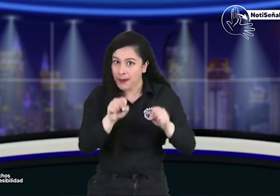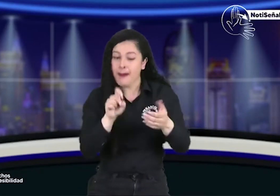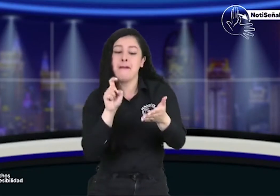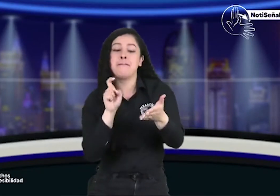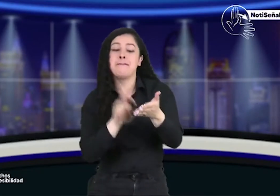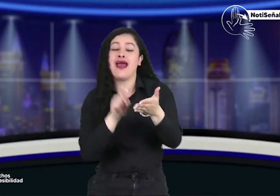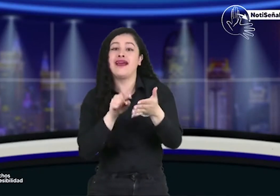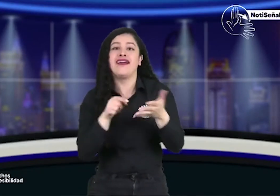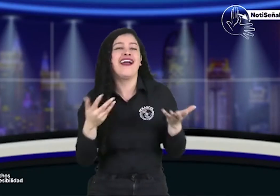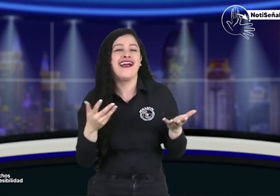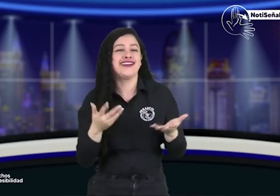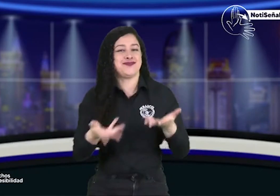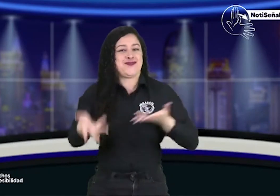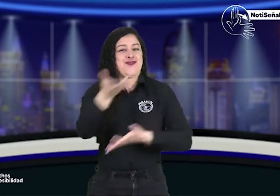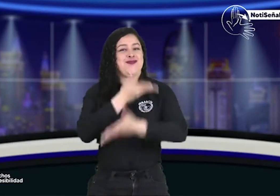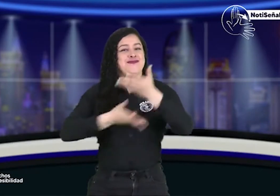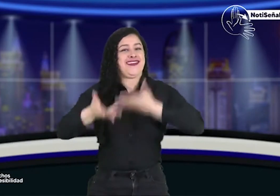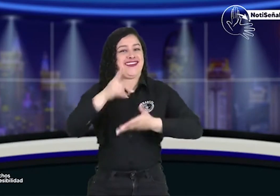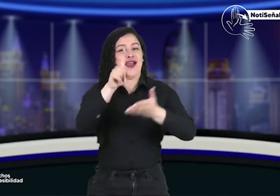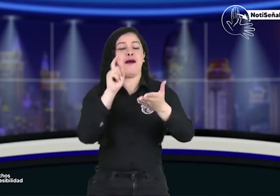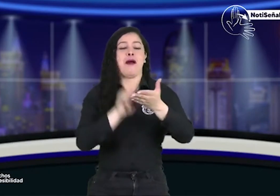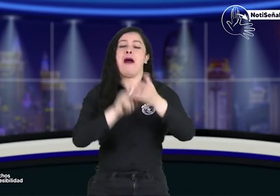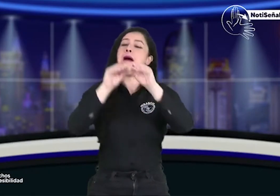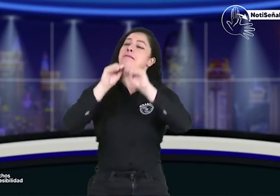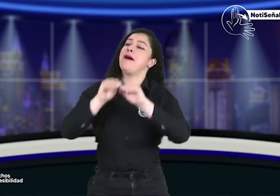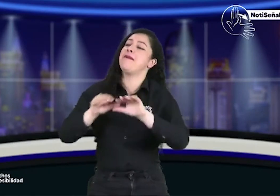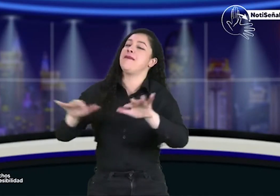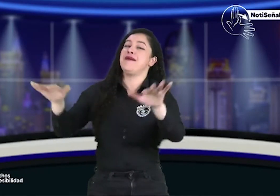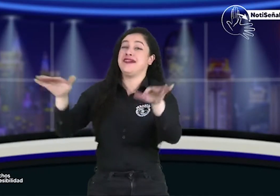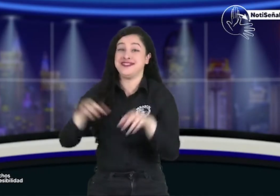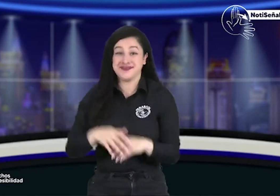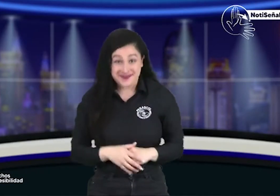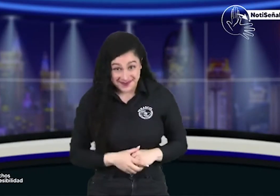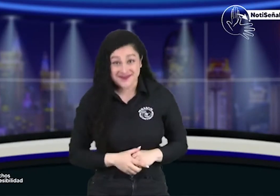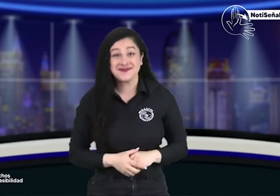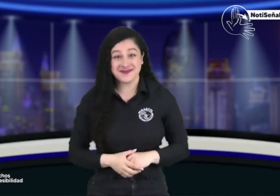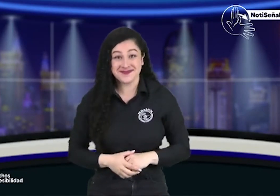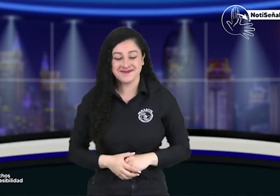lo pueden hacer y también pueden compartir esta emisión con otros